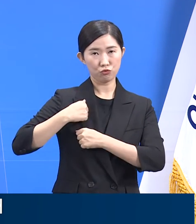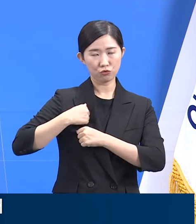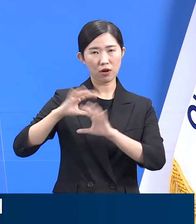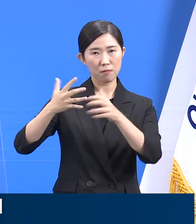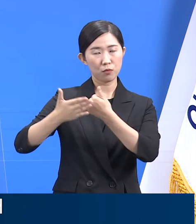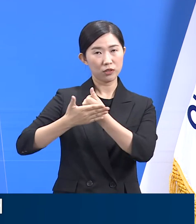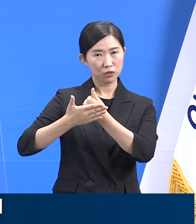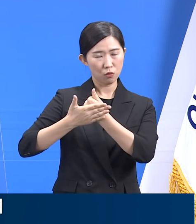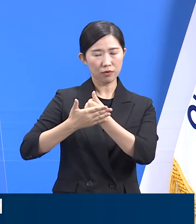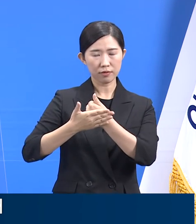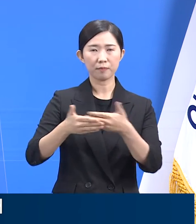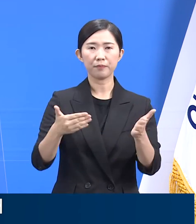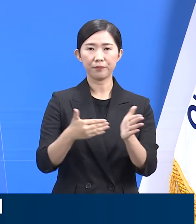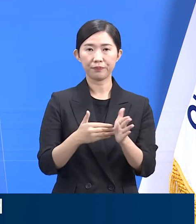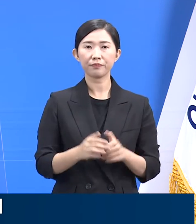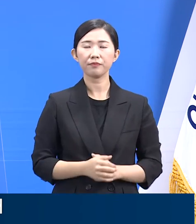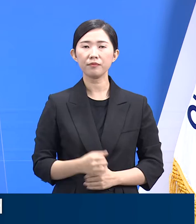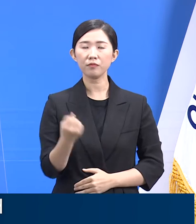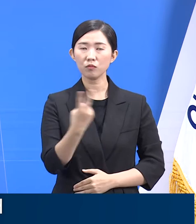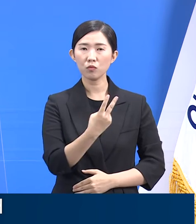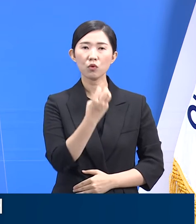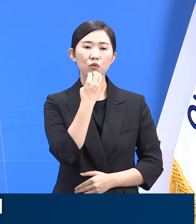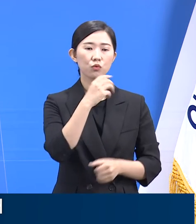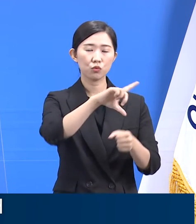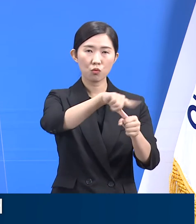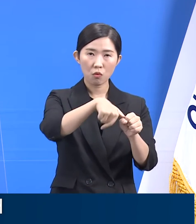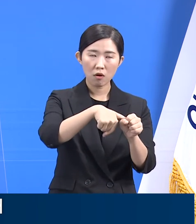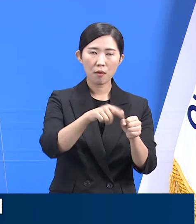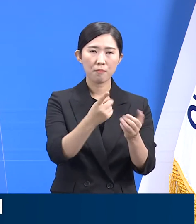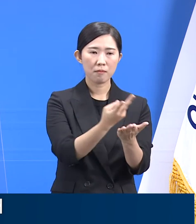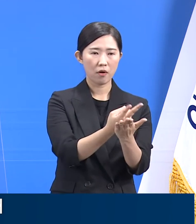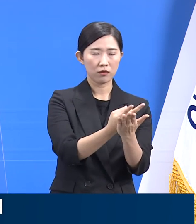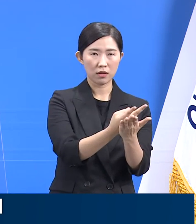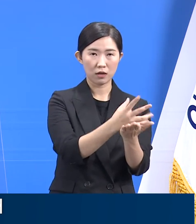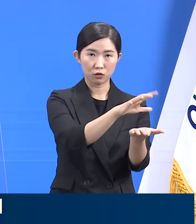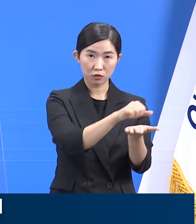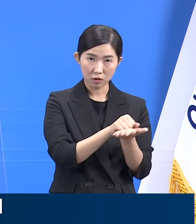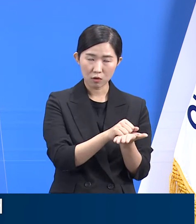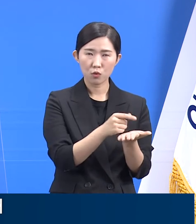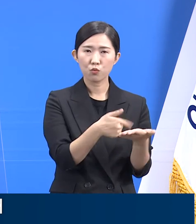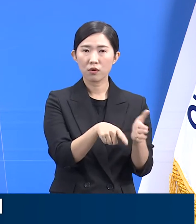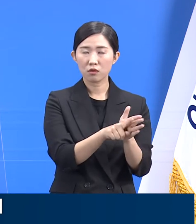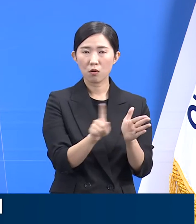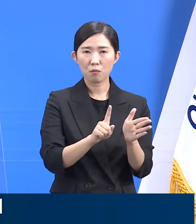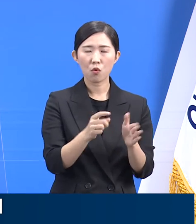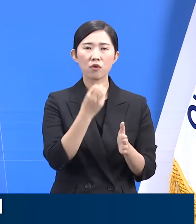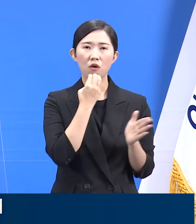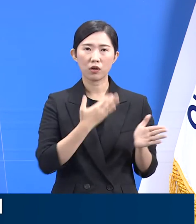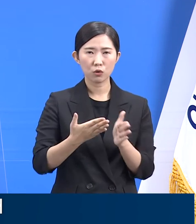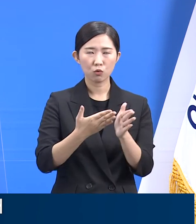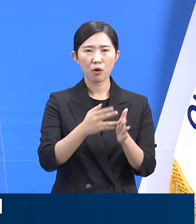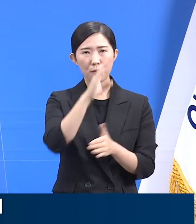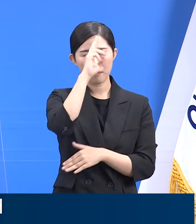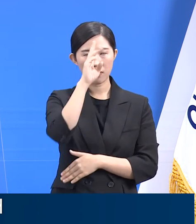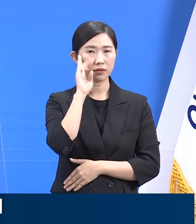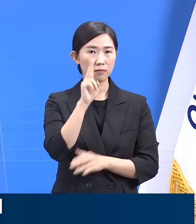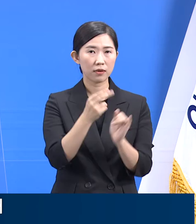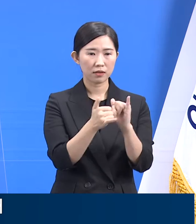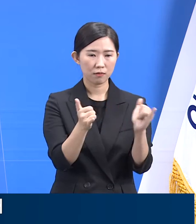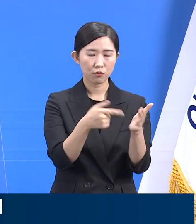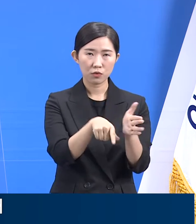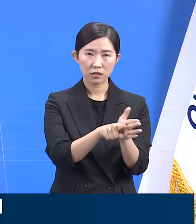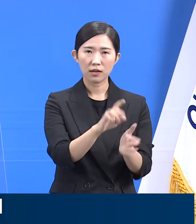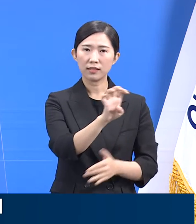지난 13일 발령된 수도권 병상 확보 명령 관련해서 경기도는 중증 환자 전담 병상 40병상, 중등증